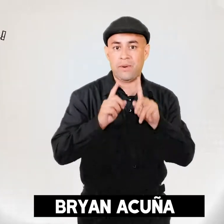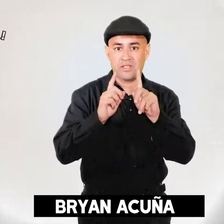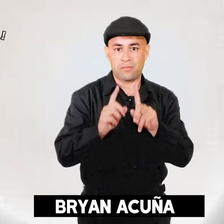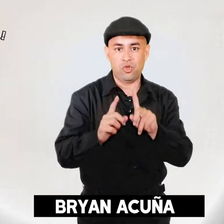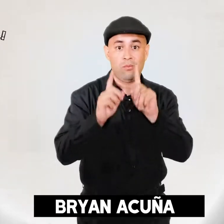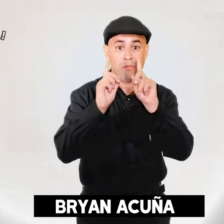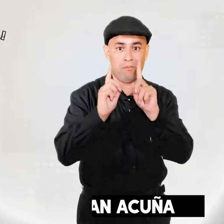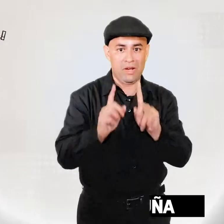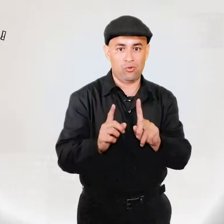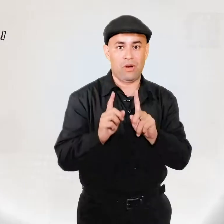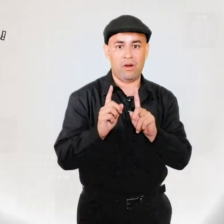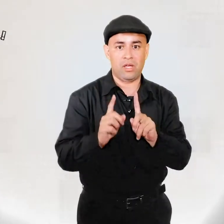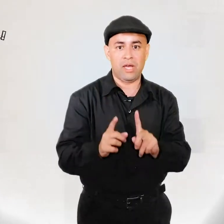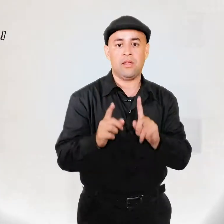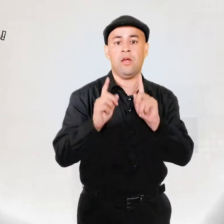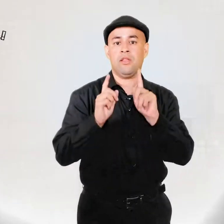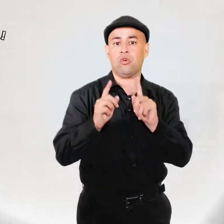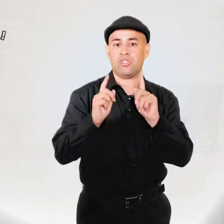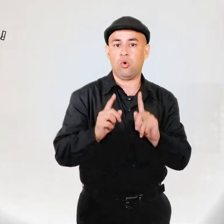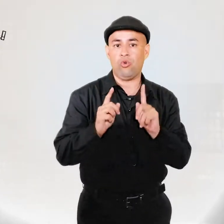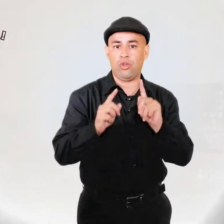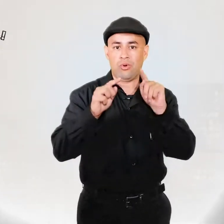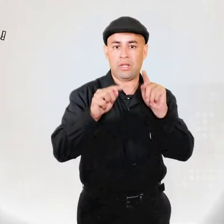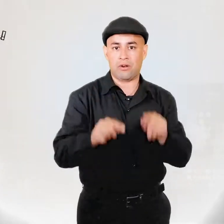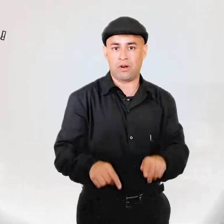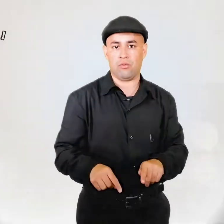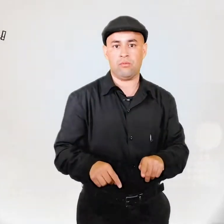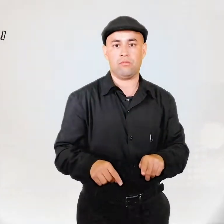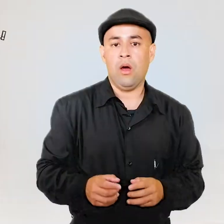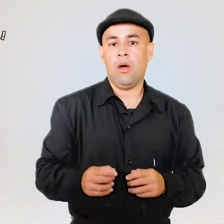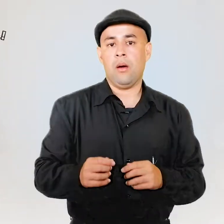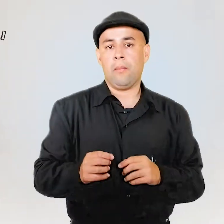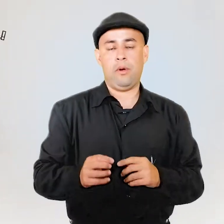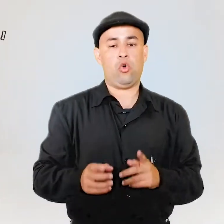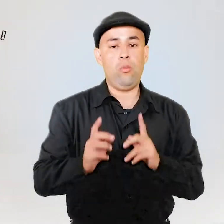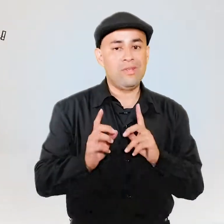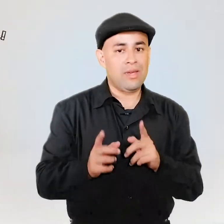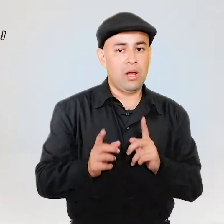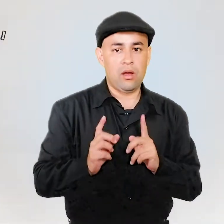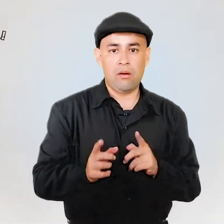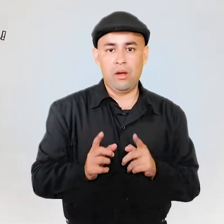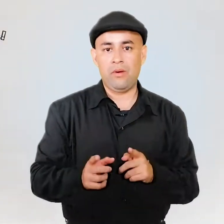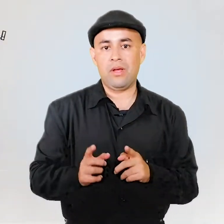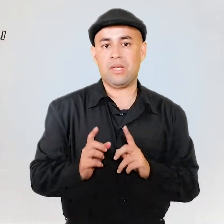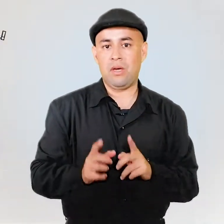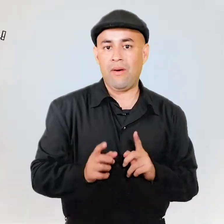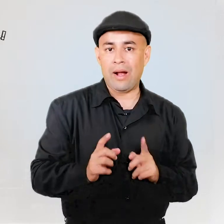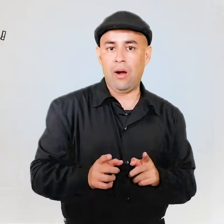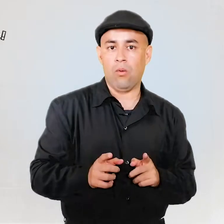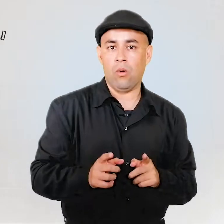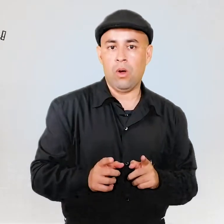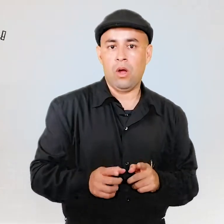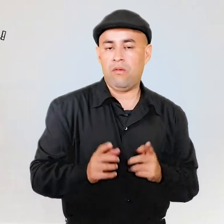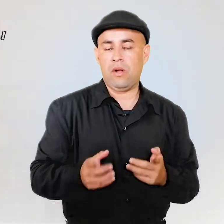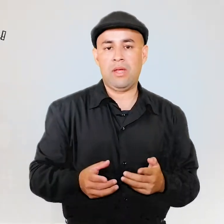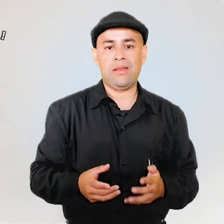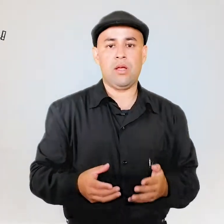percepción versus la realidad de lo que está ocurriendo en el terreno. Pero ¿cómo es que la guerra híbrida se lleva a cabo? En realidad